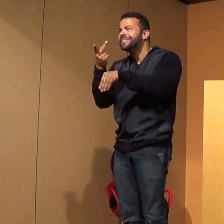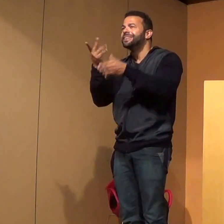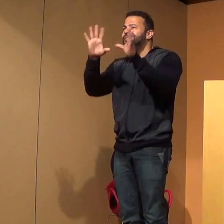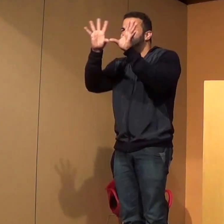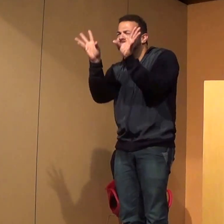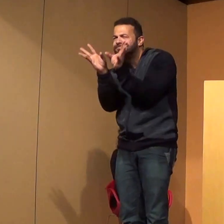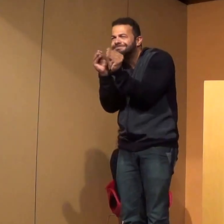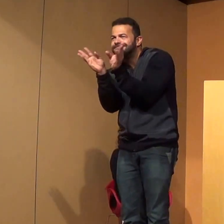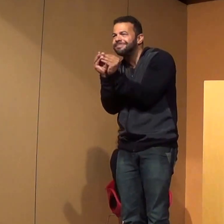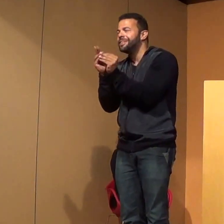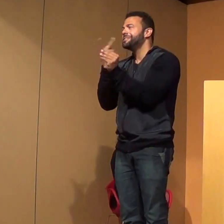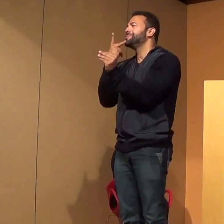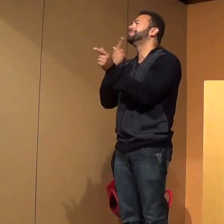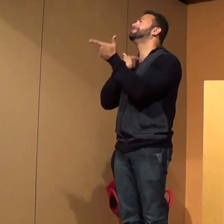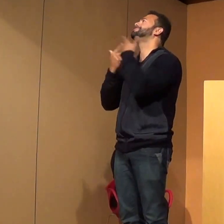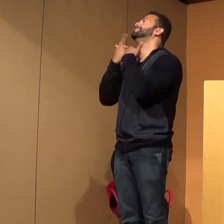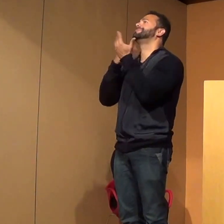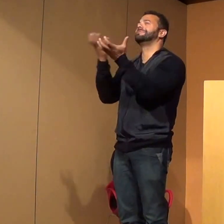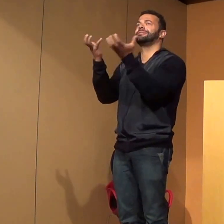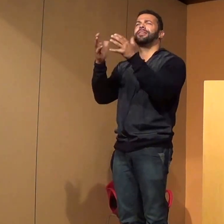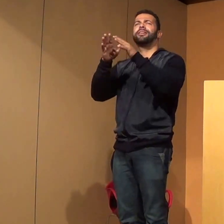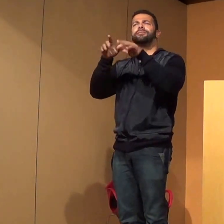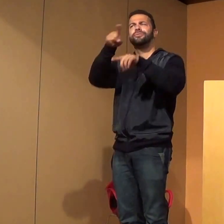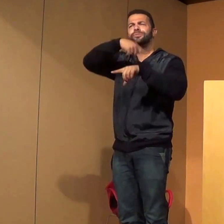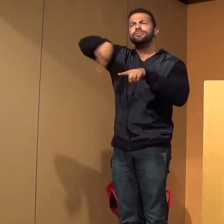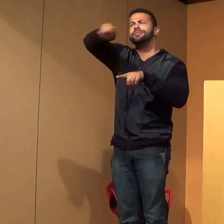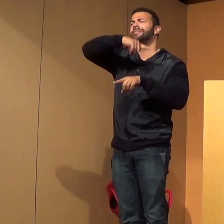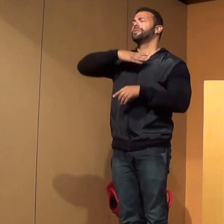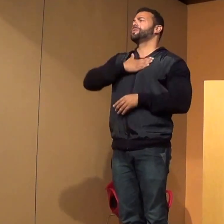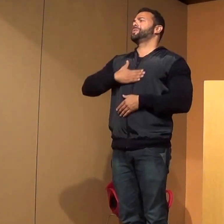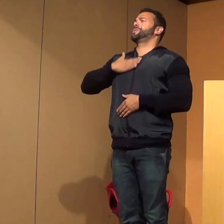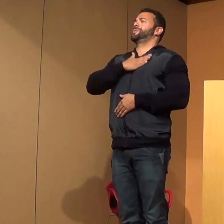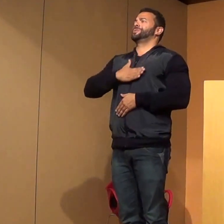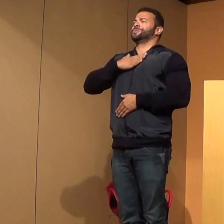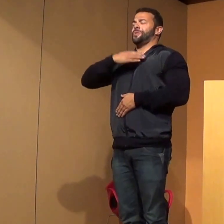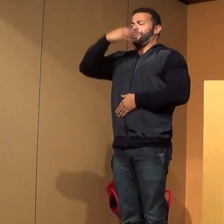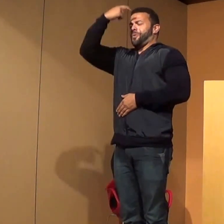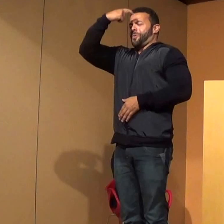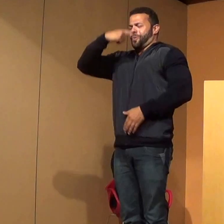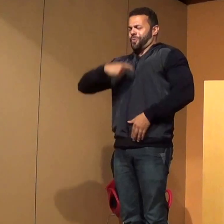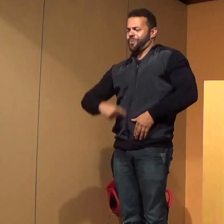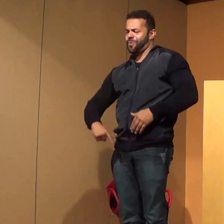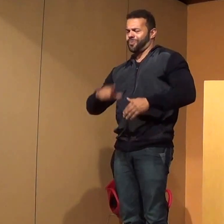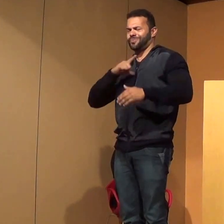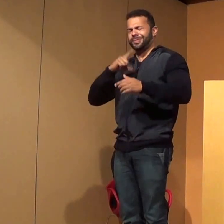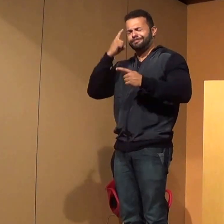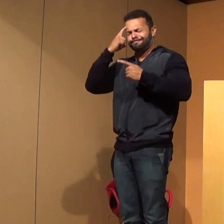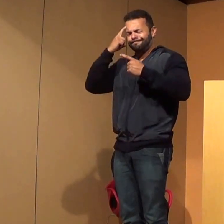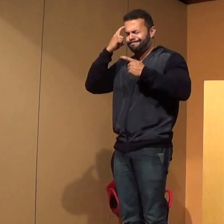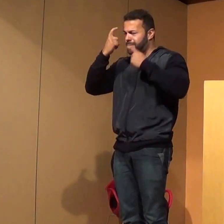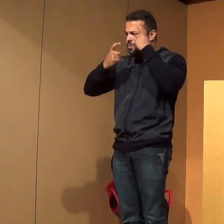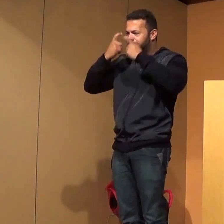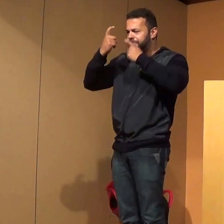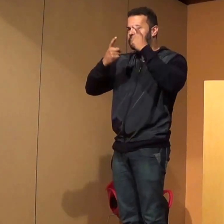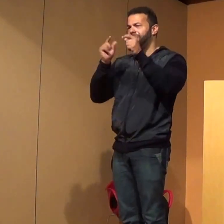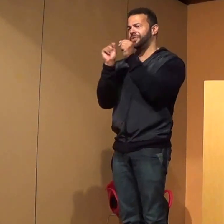dizer que eu gostaria muito que vocês se comportassem no desenvolvimento deste